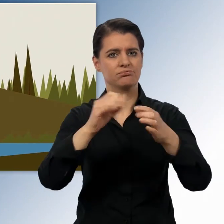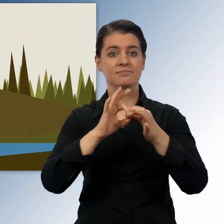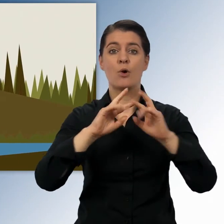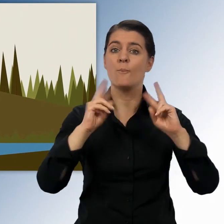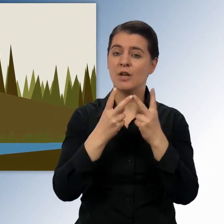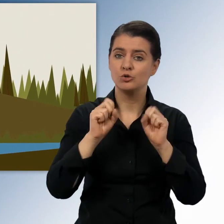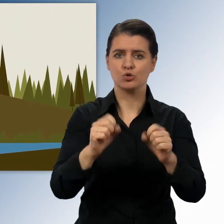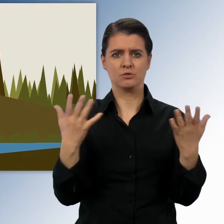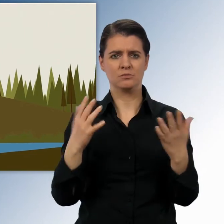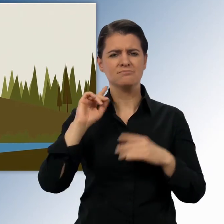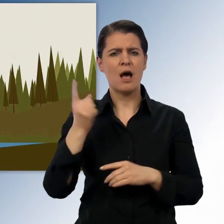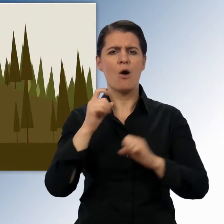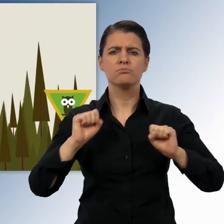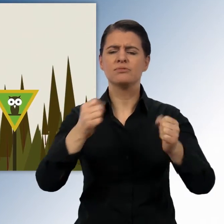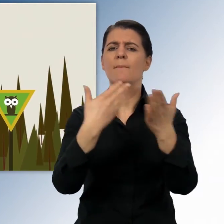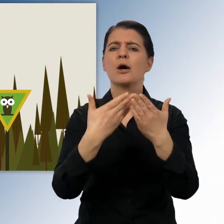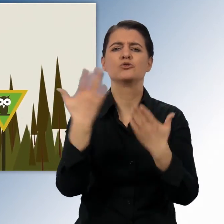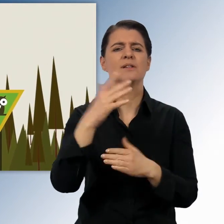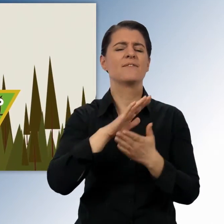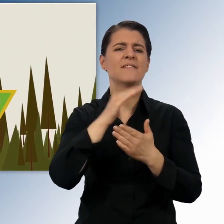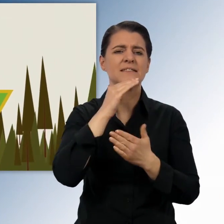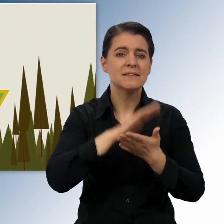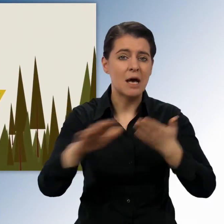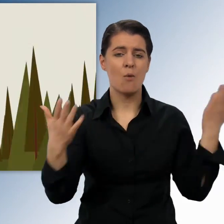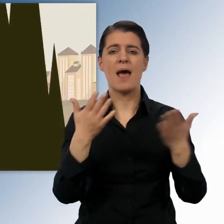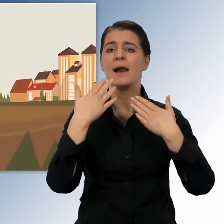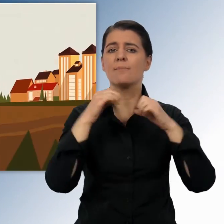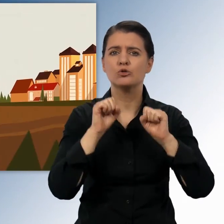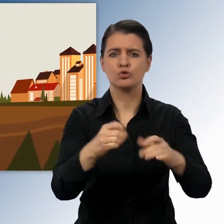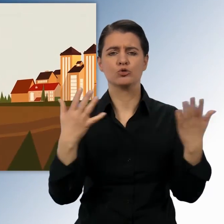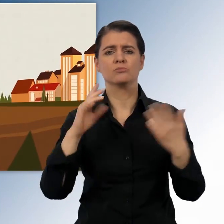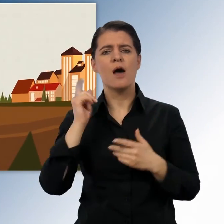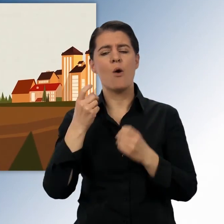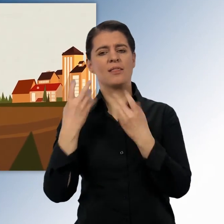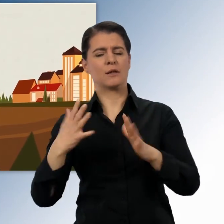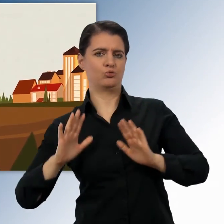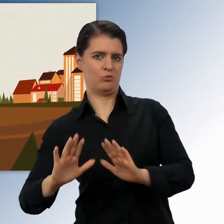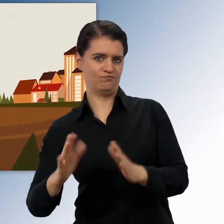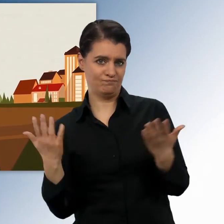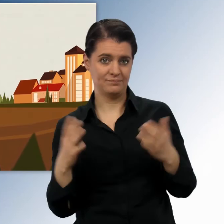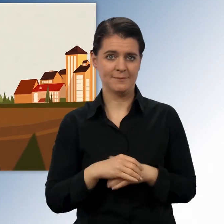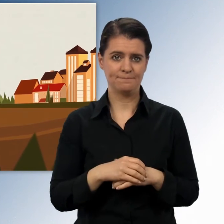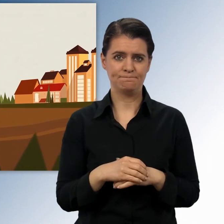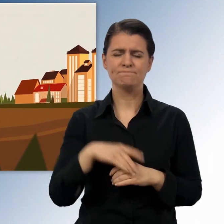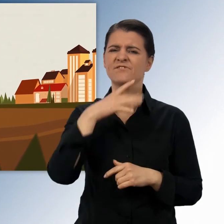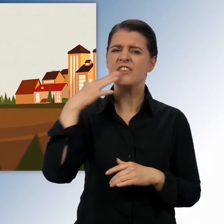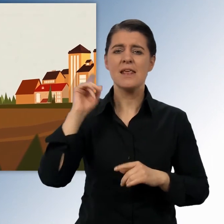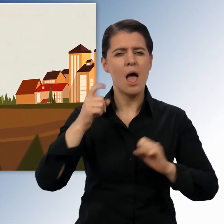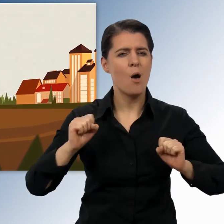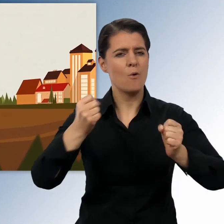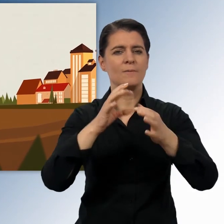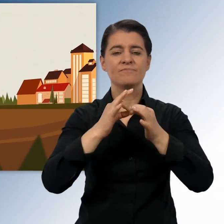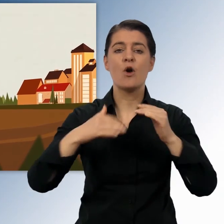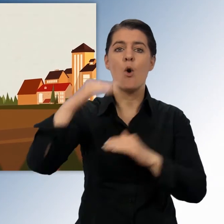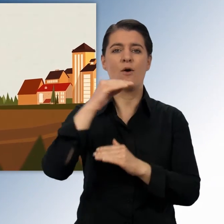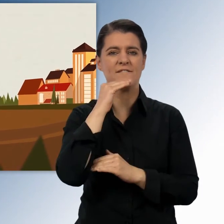sauberes Wasser, Klimaschutz und die Bewahrung unserer Natur ein. Viel wird auch für den Hochwasserschutz an Elbe und Saale getan, um